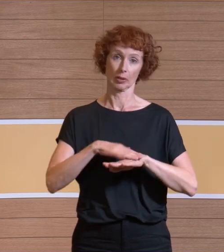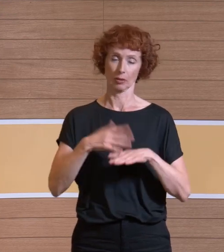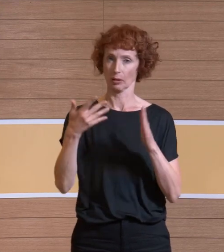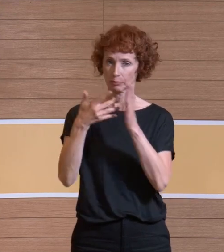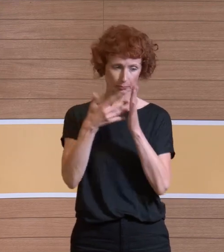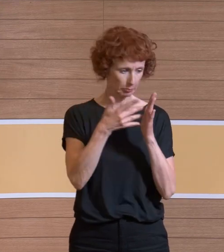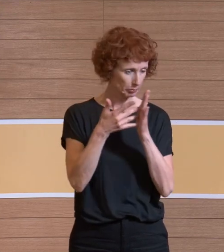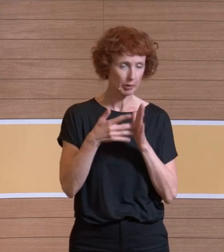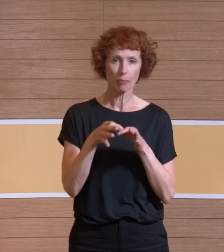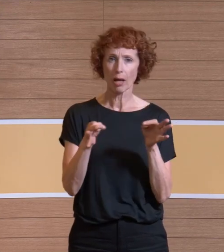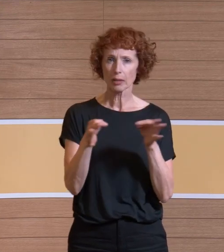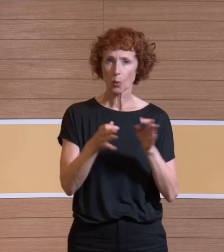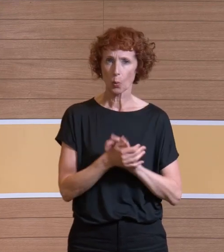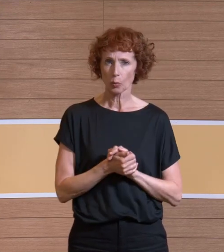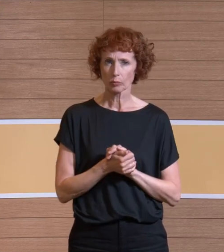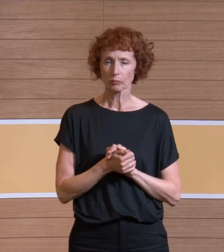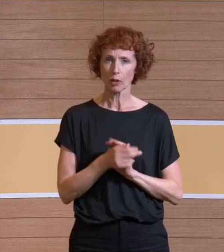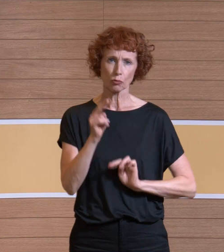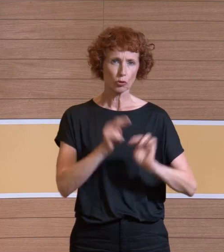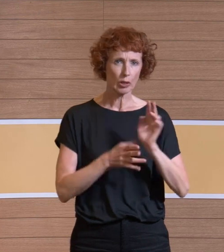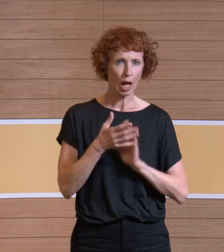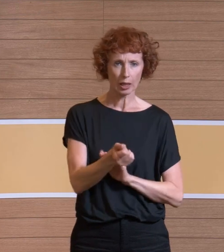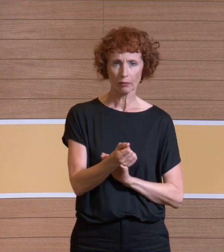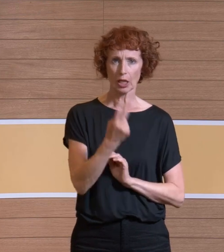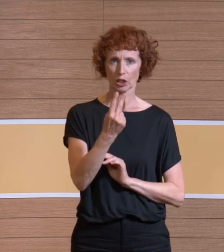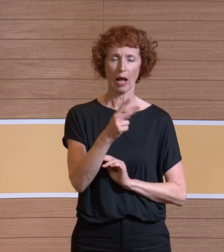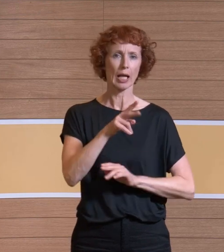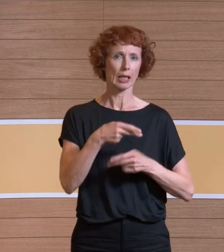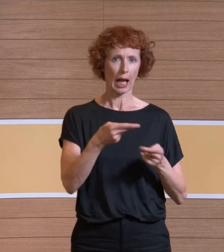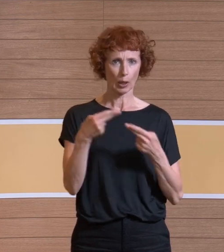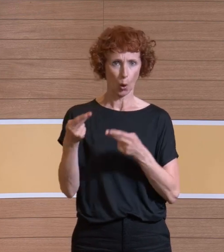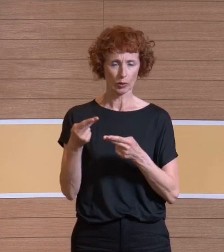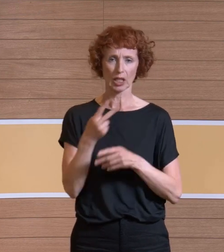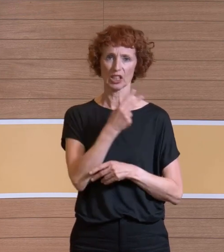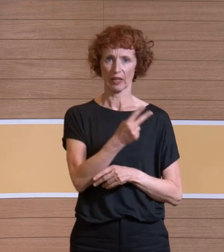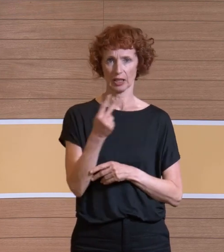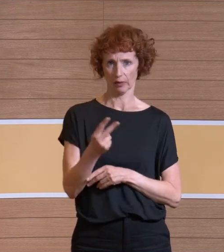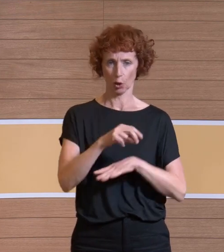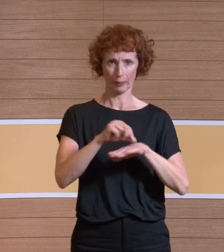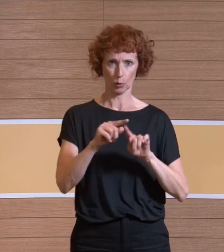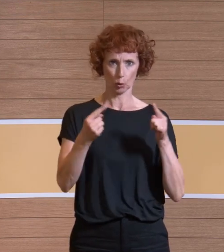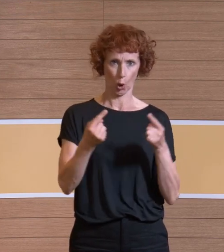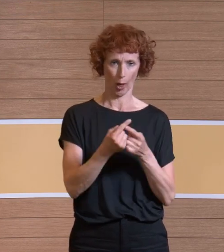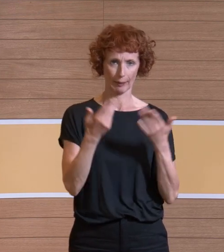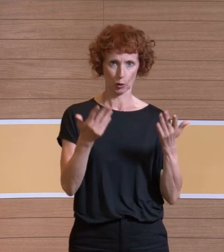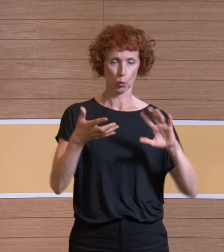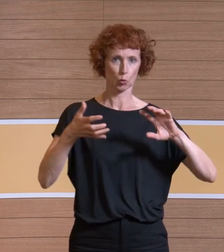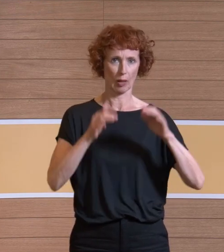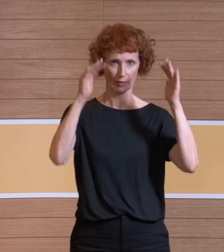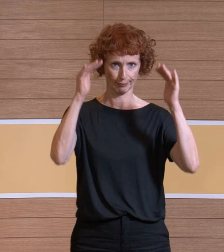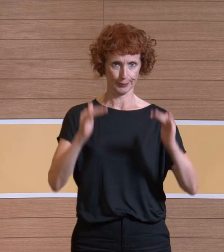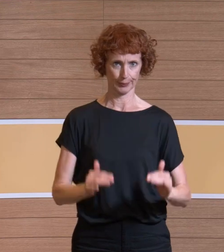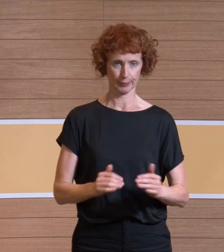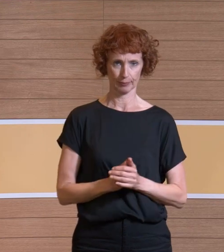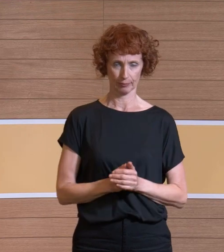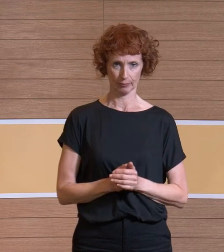unterschiedliche Eingriffe betrachtet in zwei Krankenhäusern und 22 OP-Räumen. Und Sie sehen hier nur die Zusammenfassung. Wie